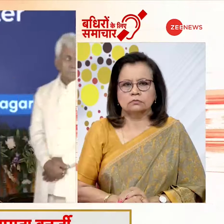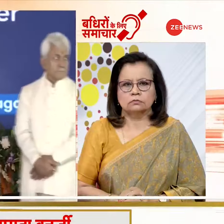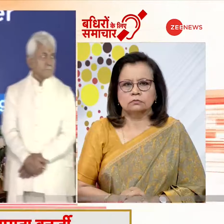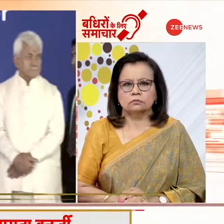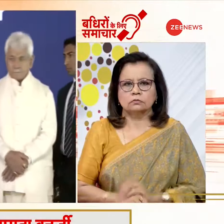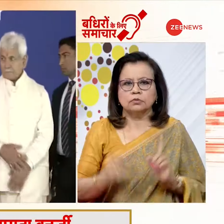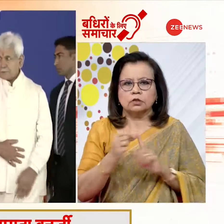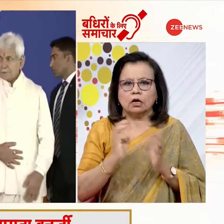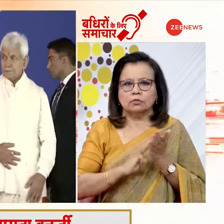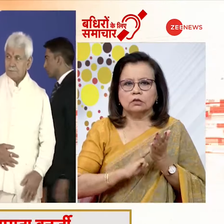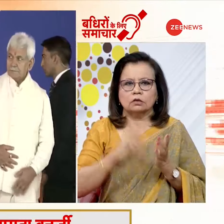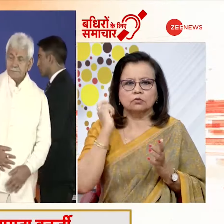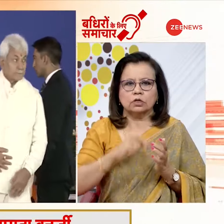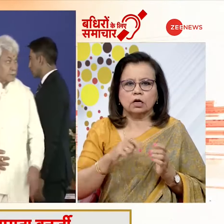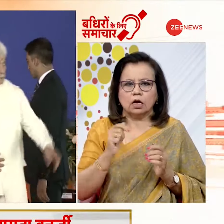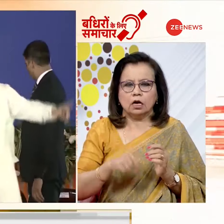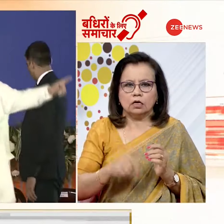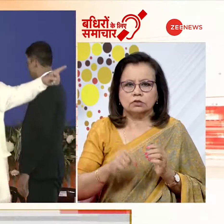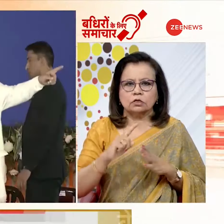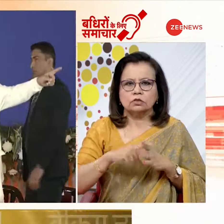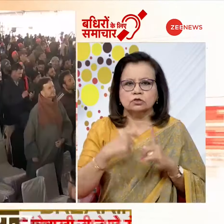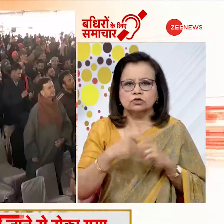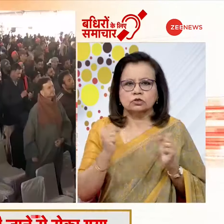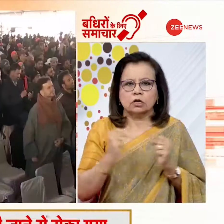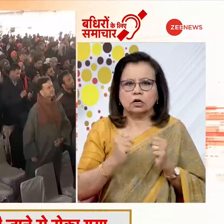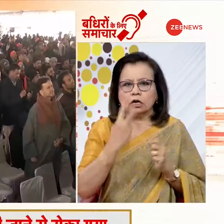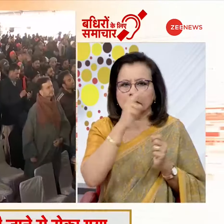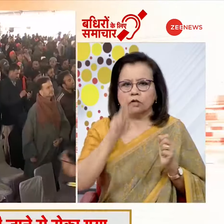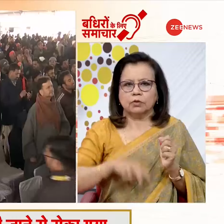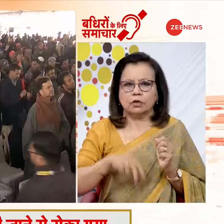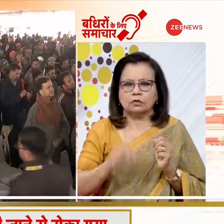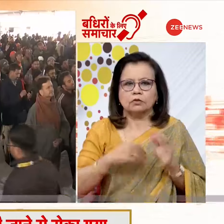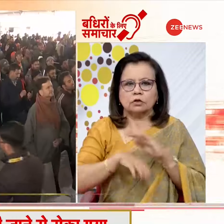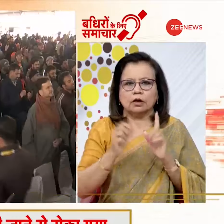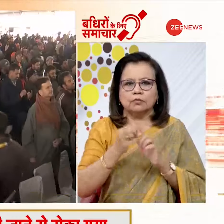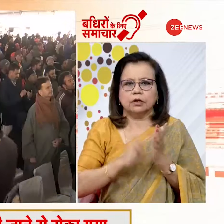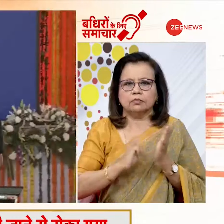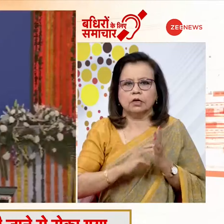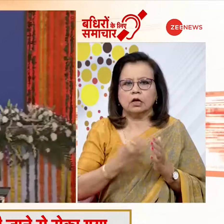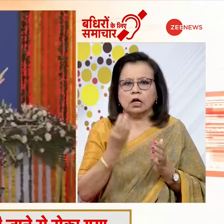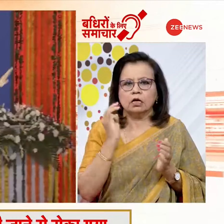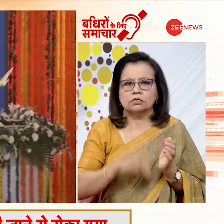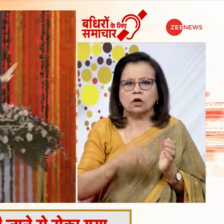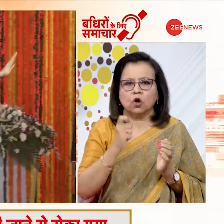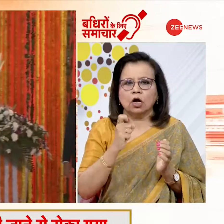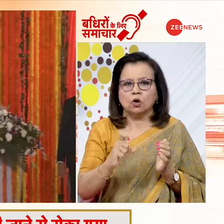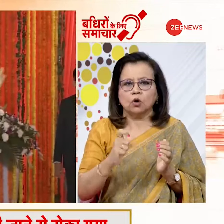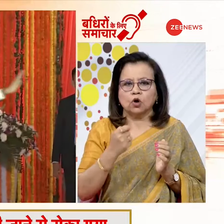प्रधान मंत्री नरेंद्र मोदी आज जम्मू कश्मीर के दौरे पर हैं जहांपर पीम ने हजारों करोड़ रुपए की सौगाद